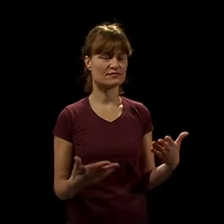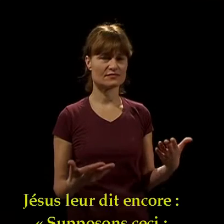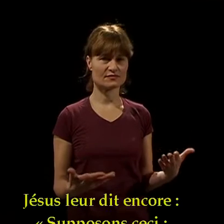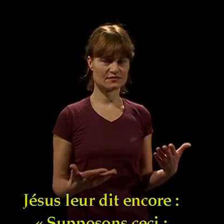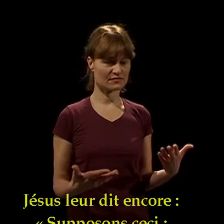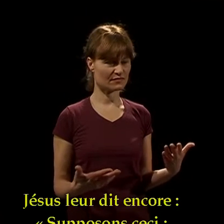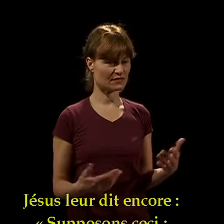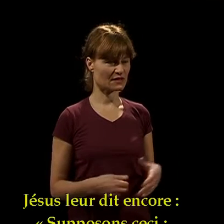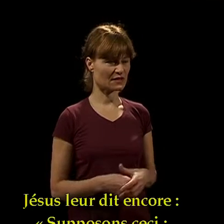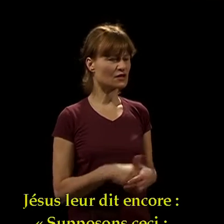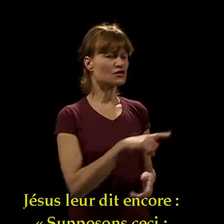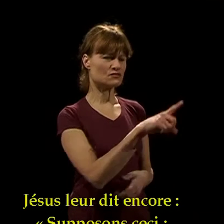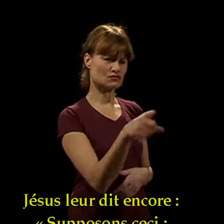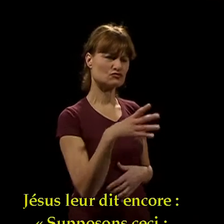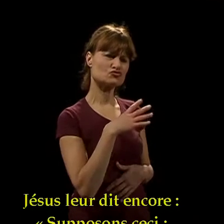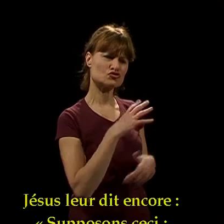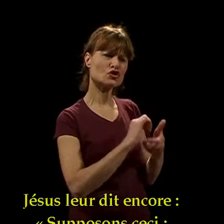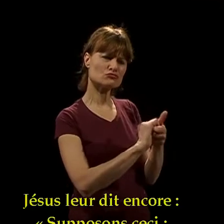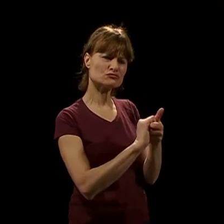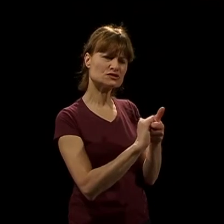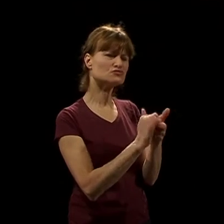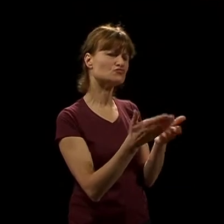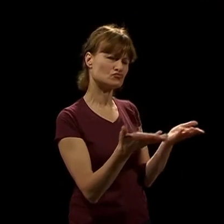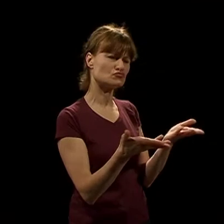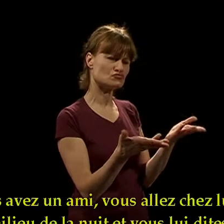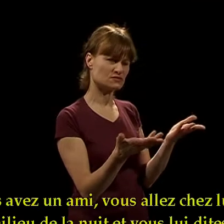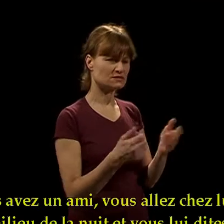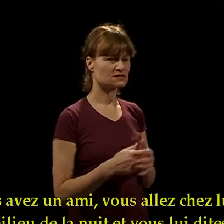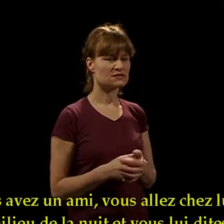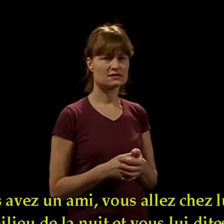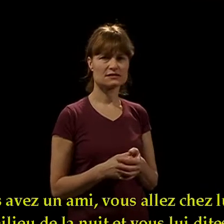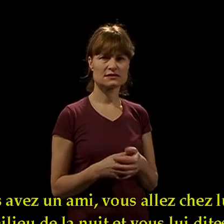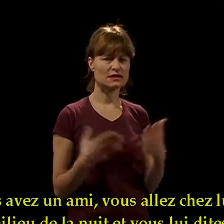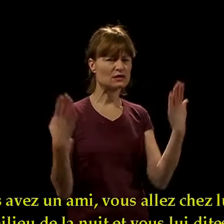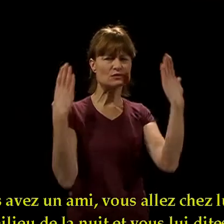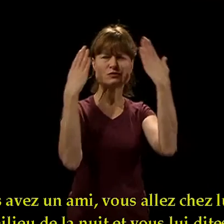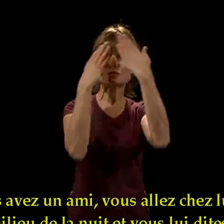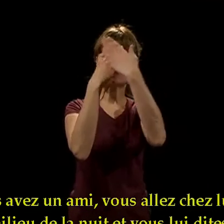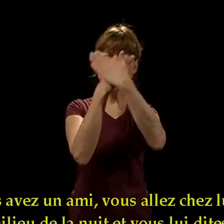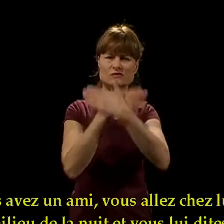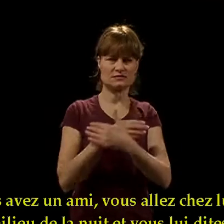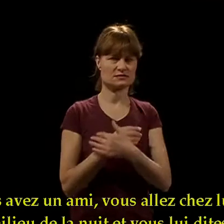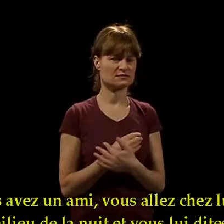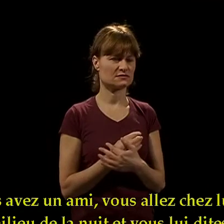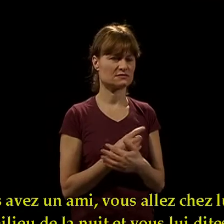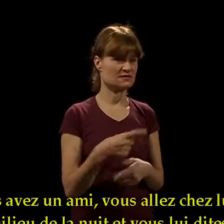Jésus leur dit encore « Supposons ceci. Vous avez un ami, vous allez chez lui au milieu de la nuit